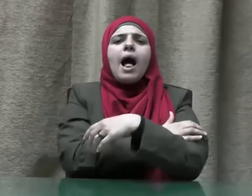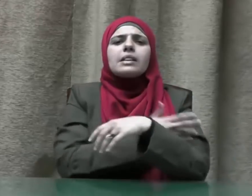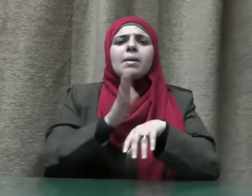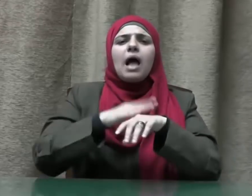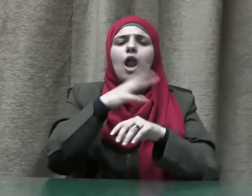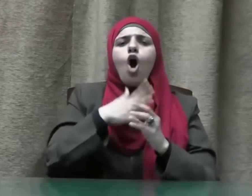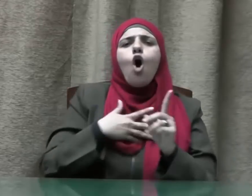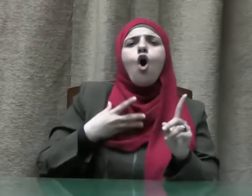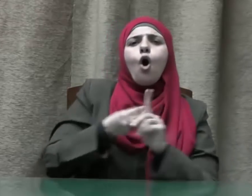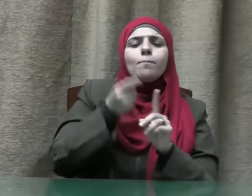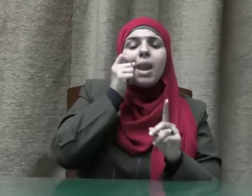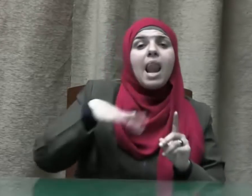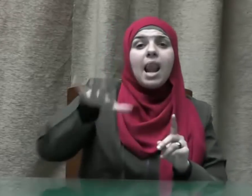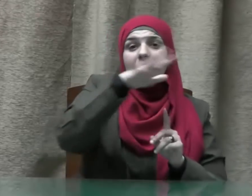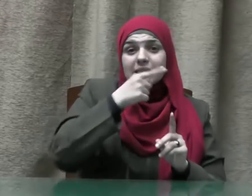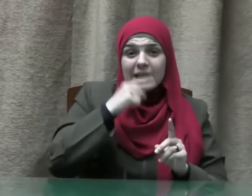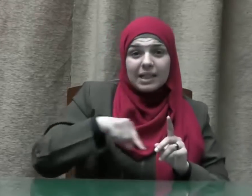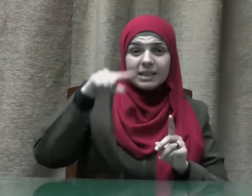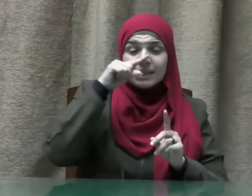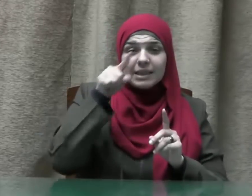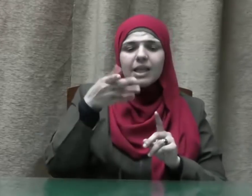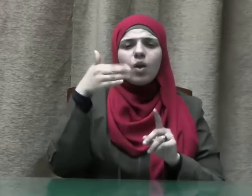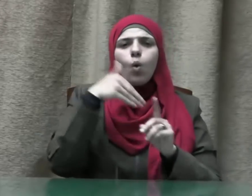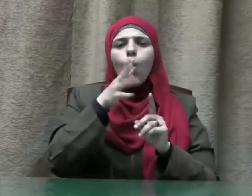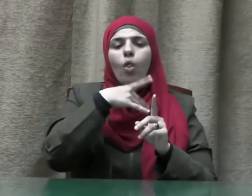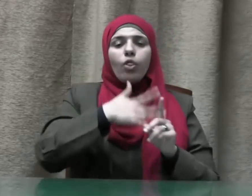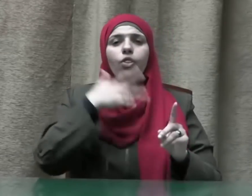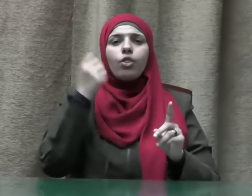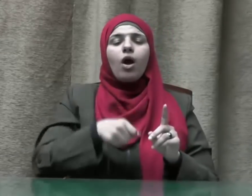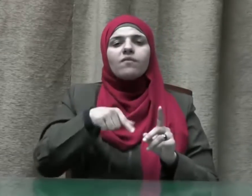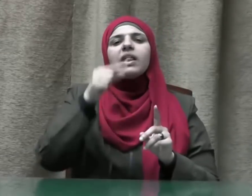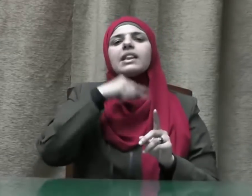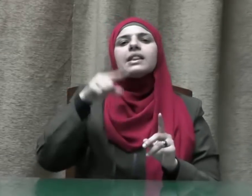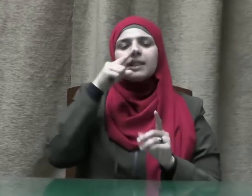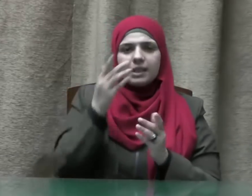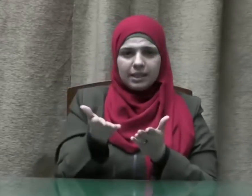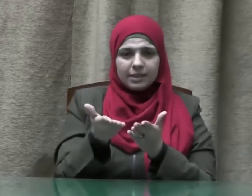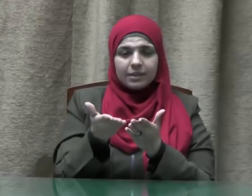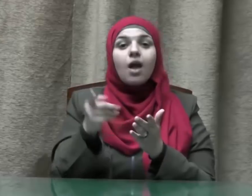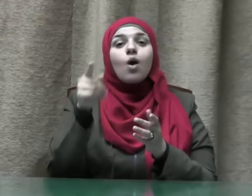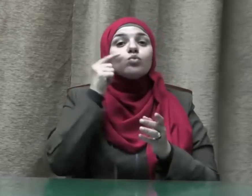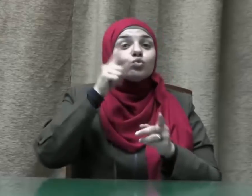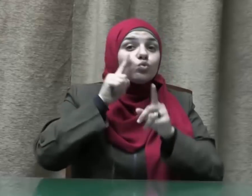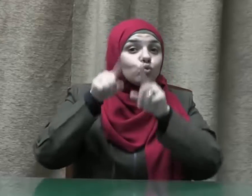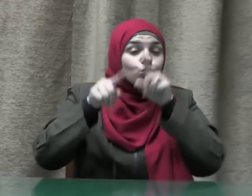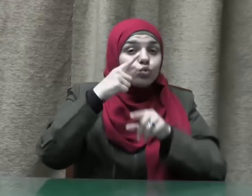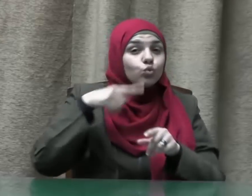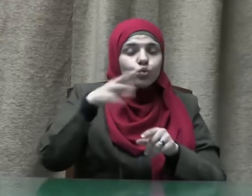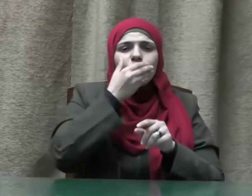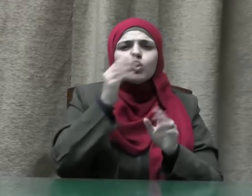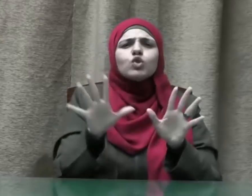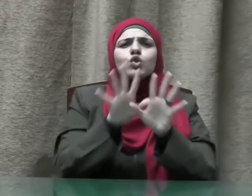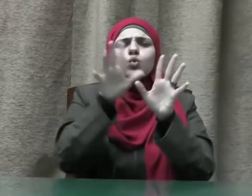الناس للدين وثقتهم في أهله ومن تلك الصور المزيفة